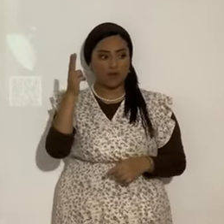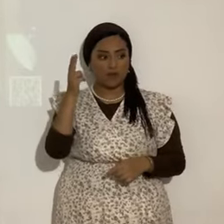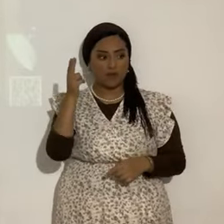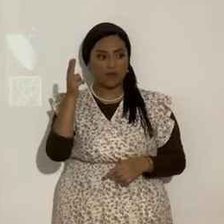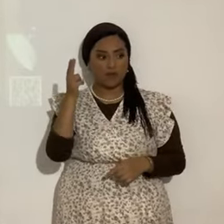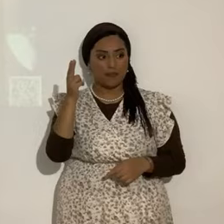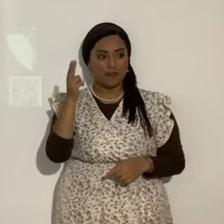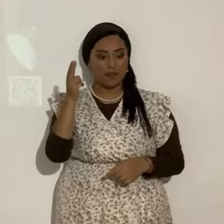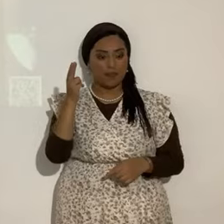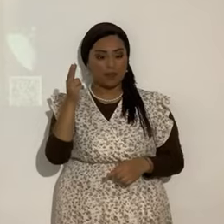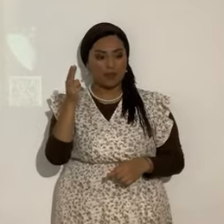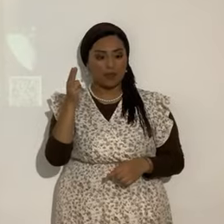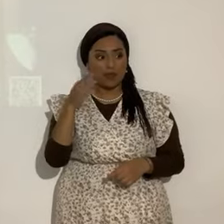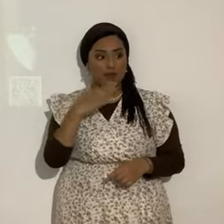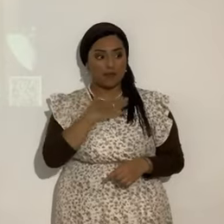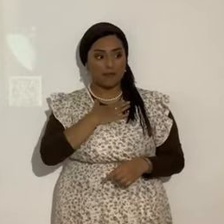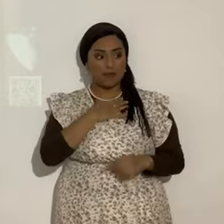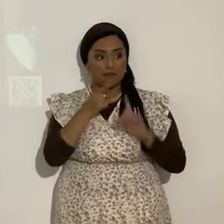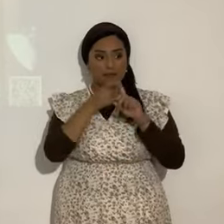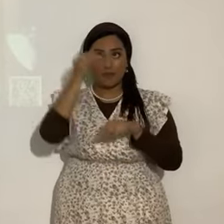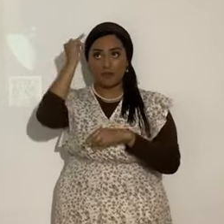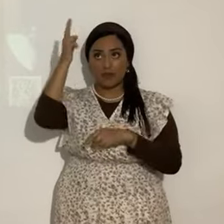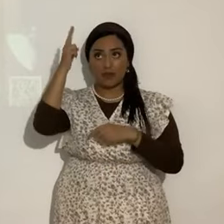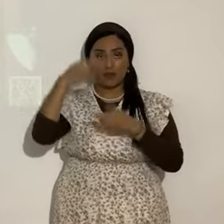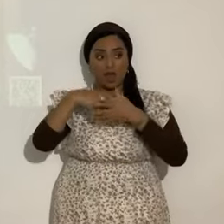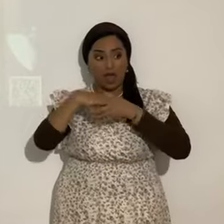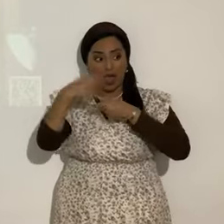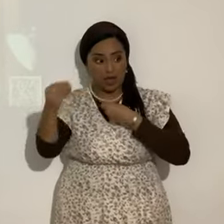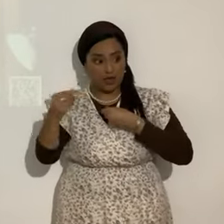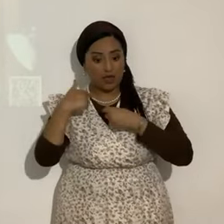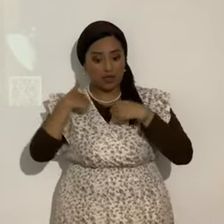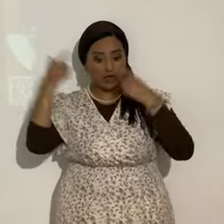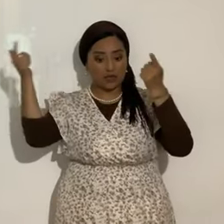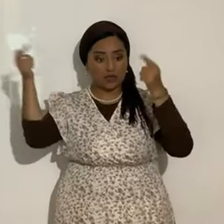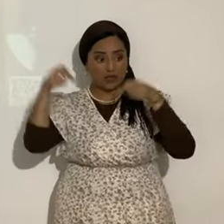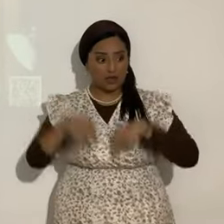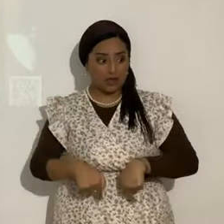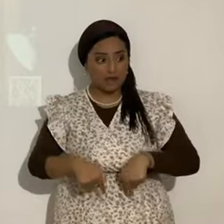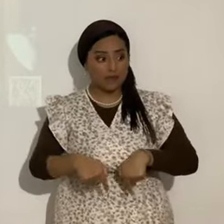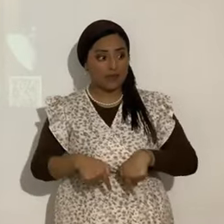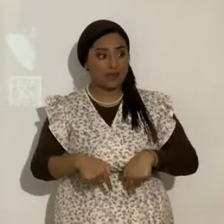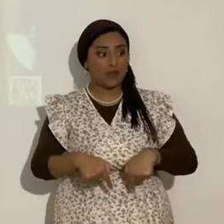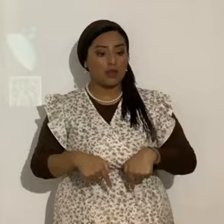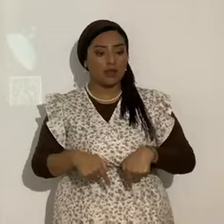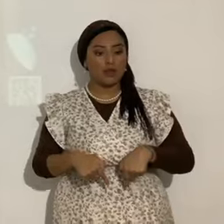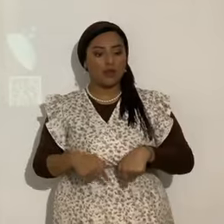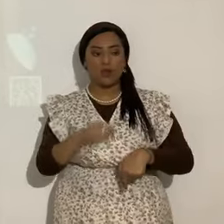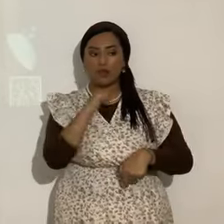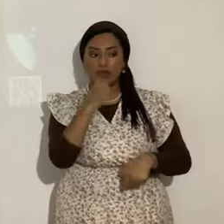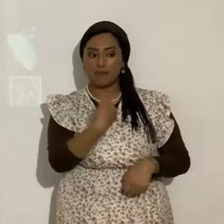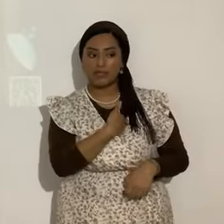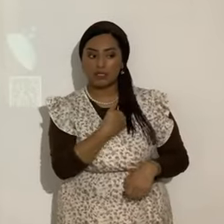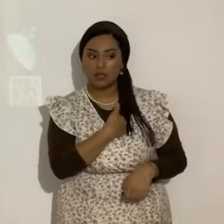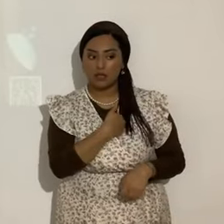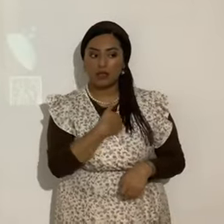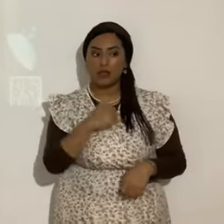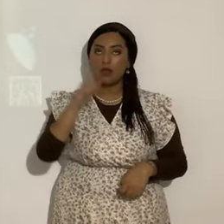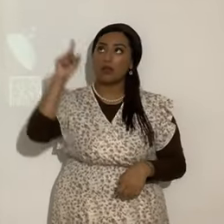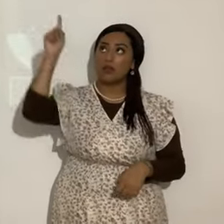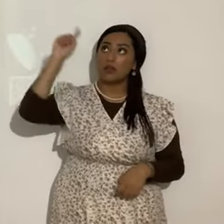perdón porque yo de Yahweh he salido y he venido pues no he venido de mí mismo sino que el que me envió o sea porque